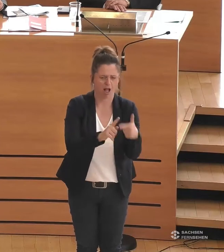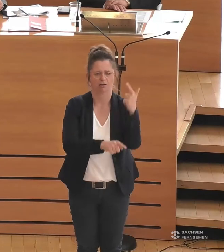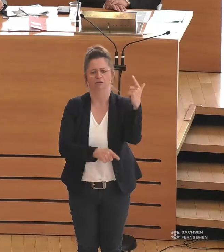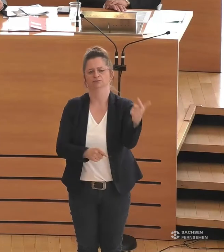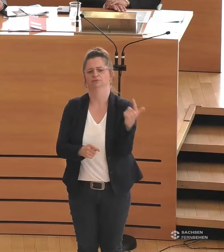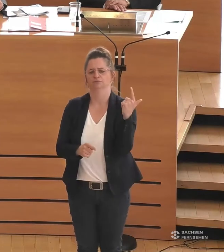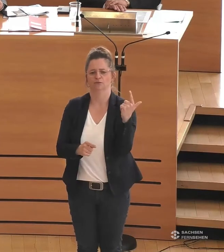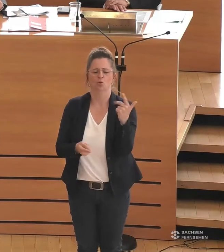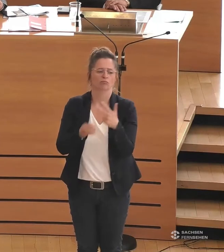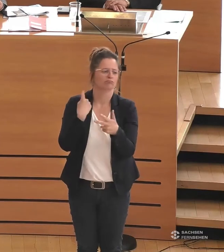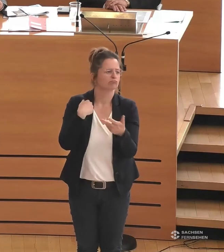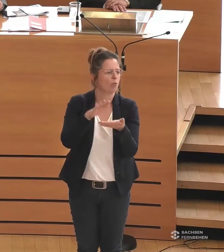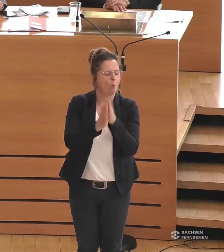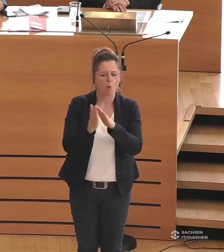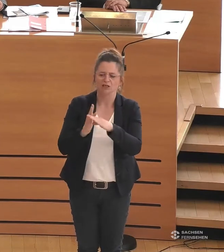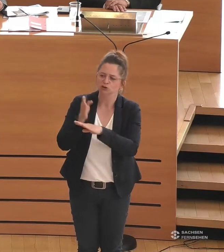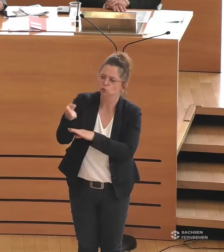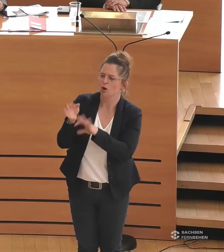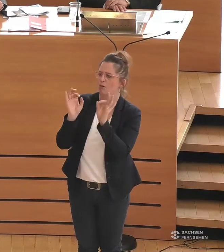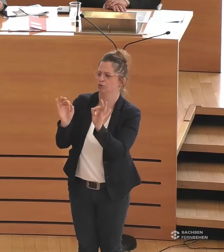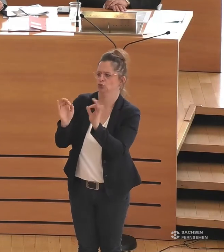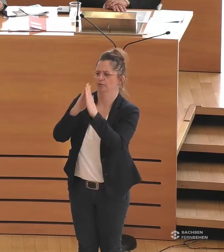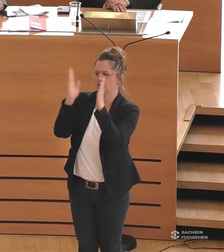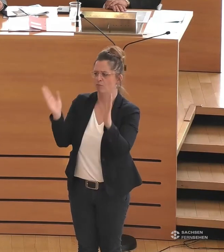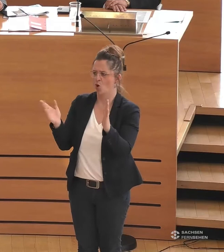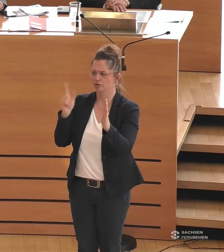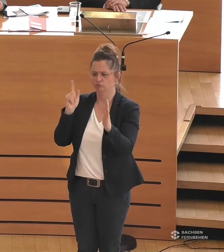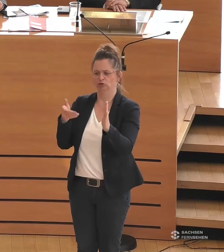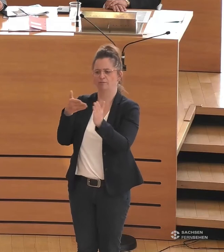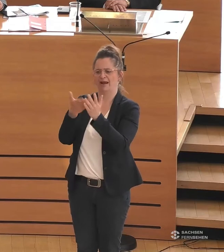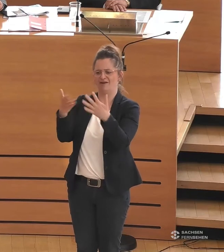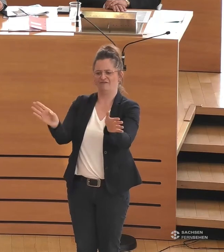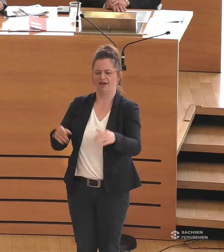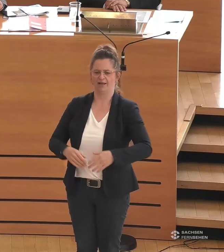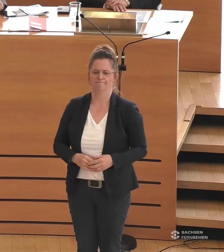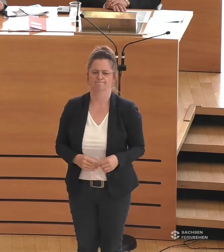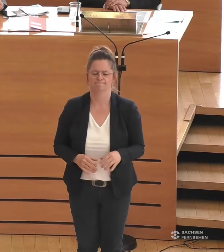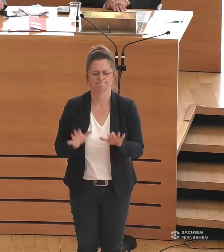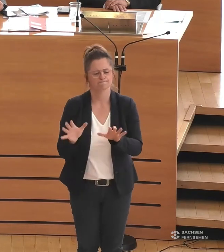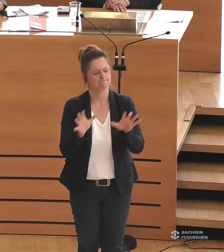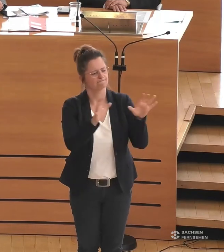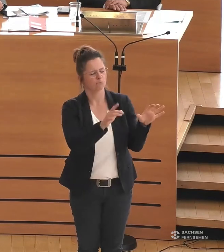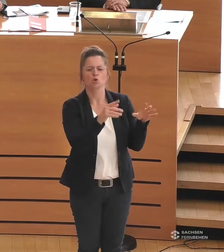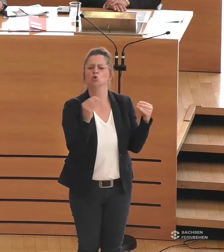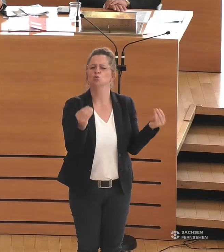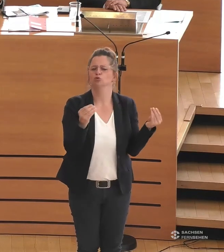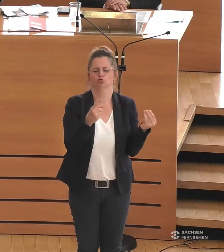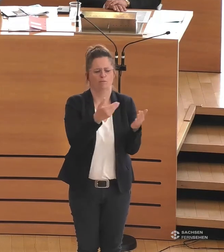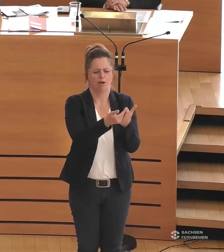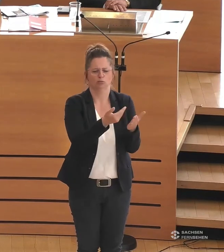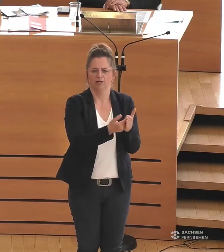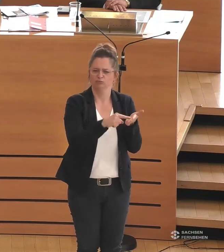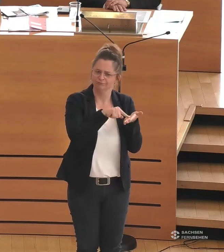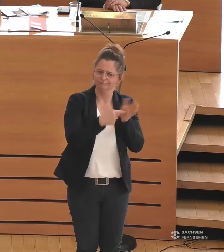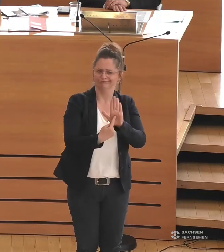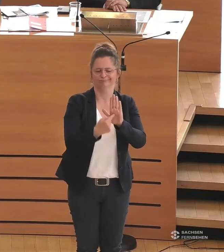gestaltet werden können oder eben auch Zugänge zu Gebäuden. Doch was braucht es neben diesen klassischen Beispielen eigentlich